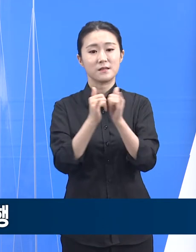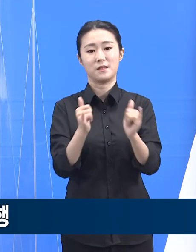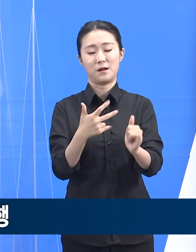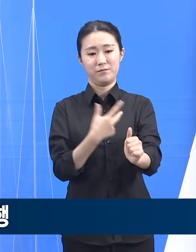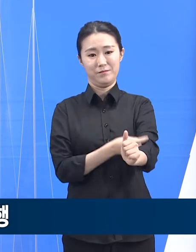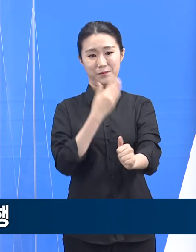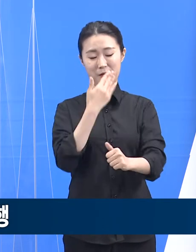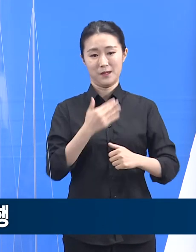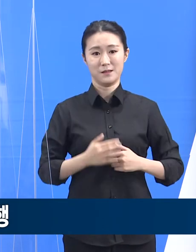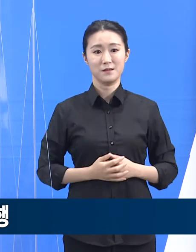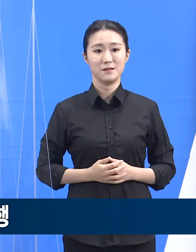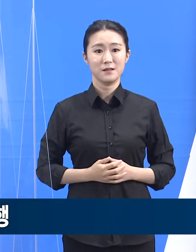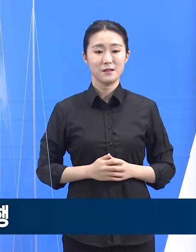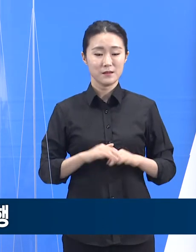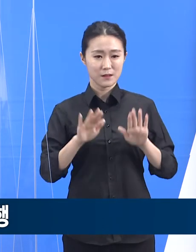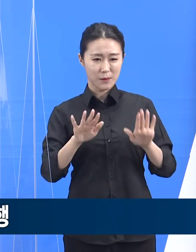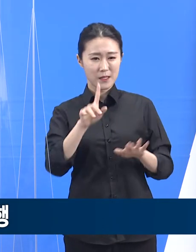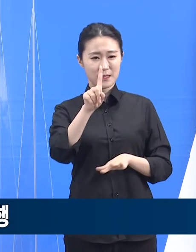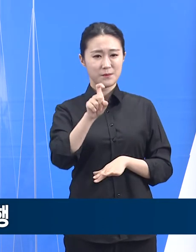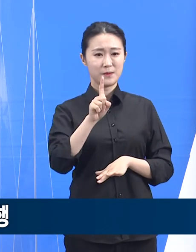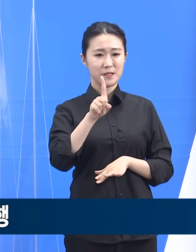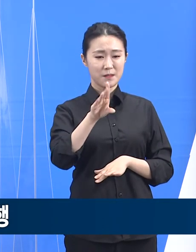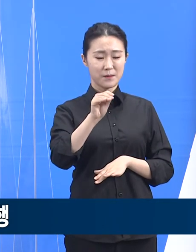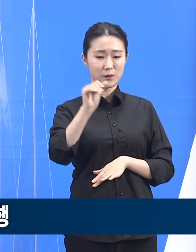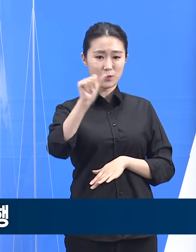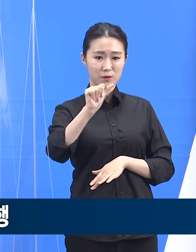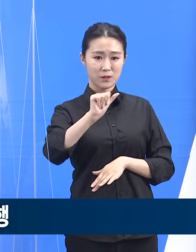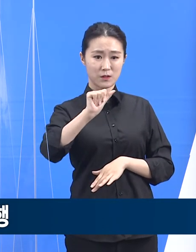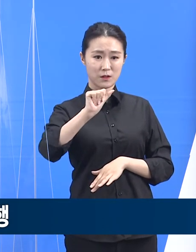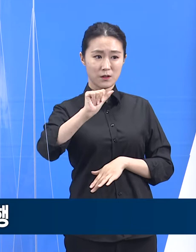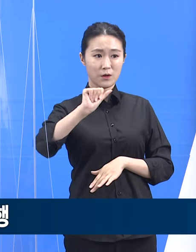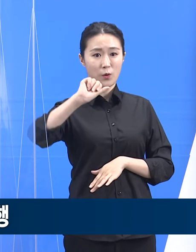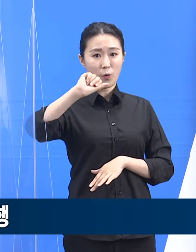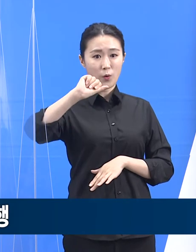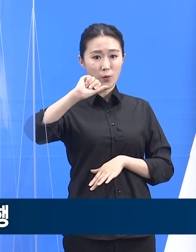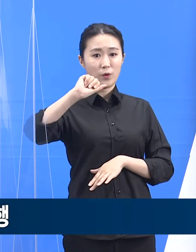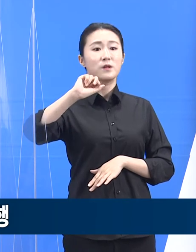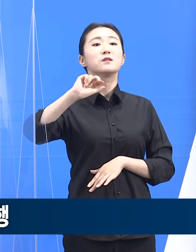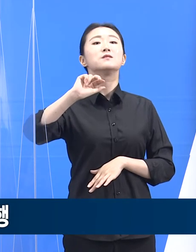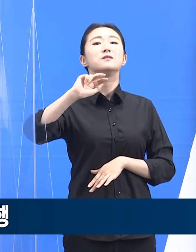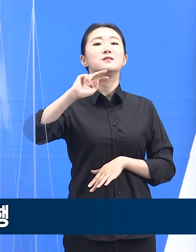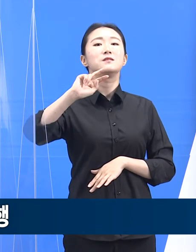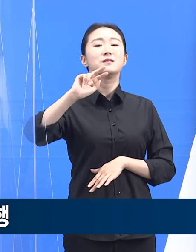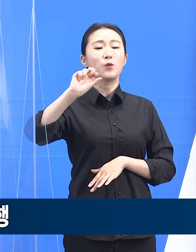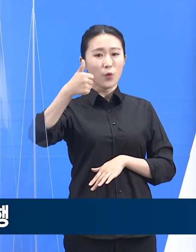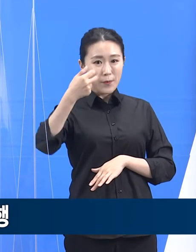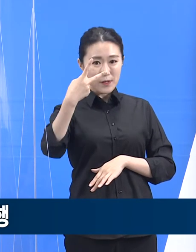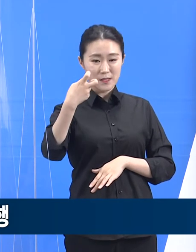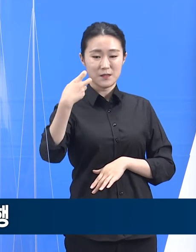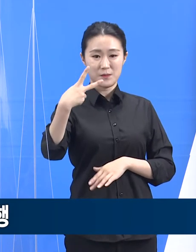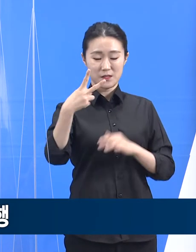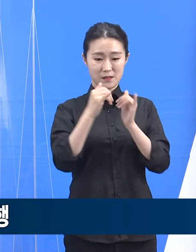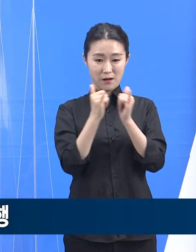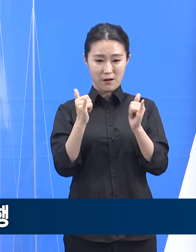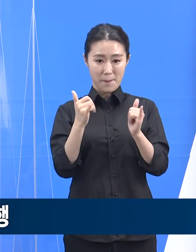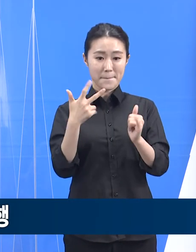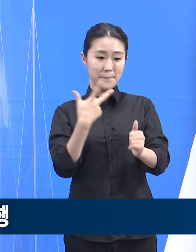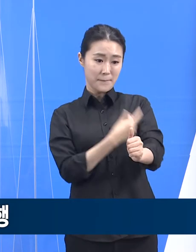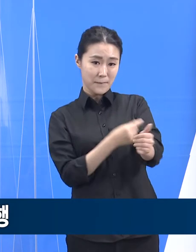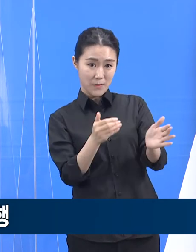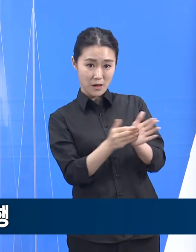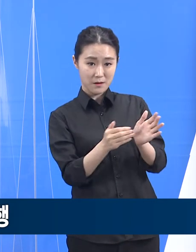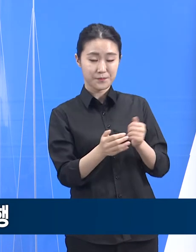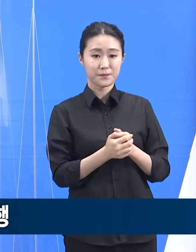접종자는 현재 11만 5,522명이며 전체 대상자 28만 1